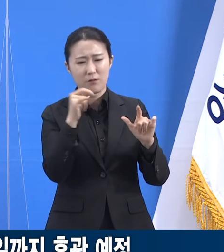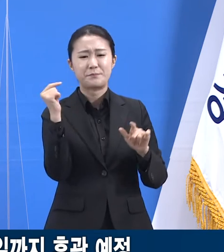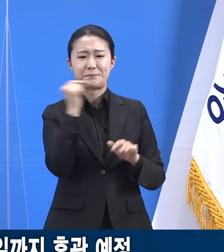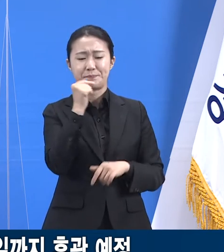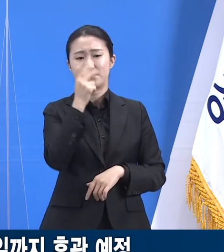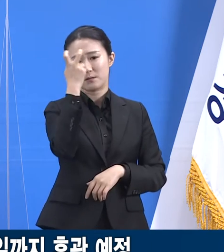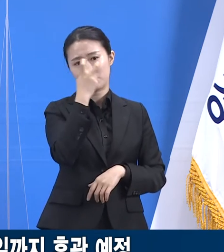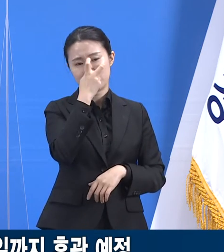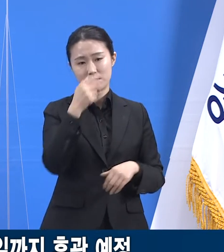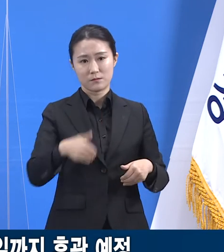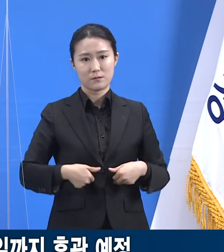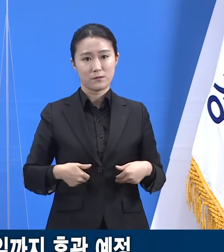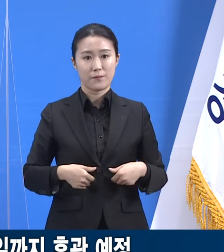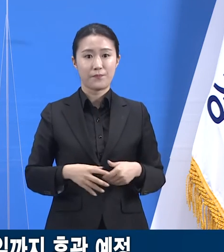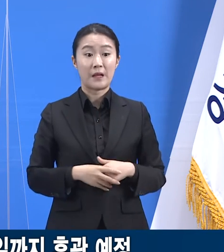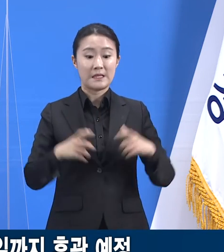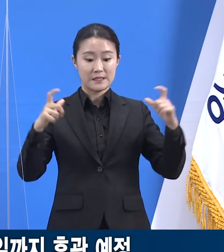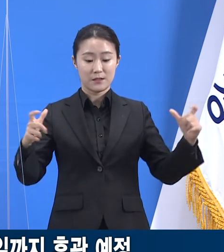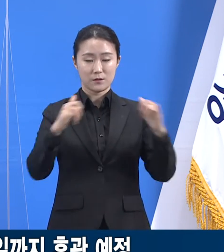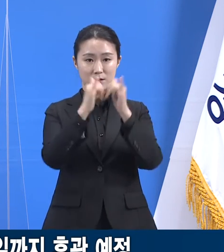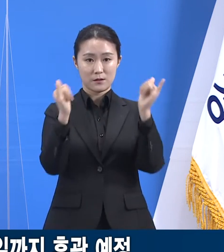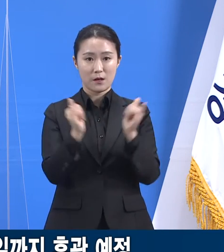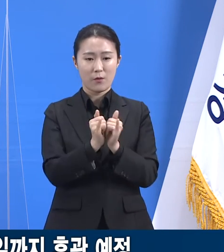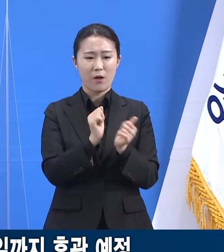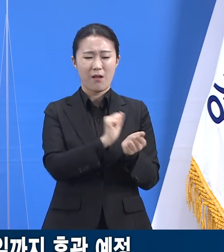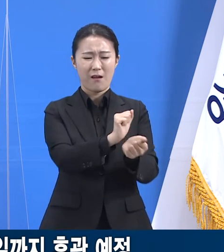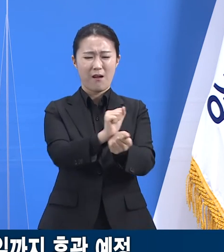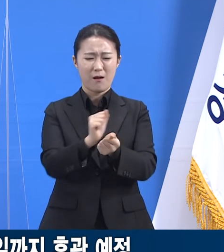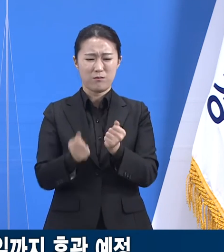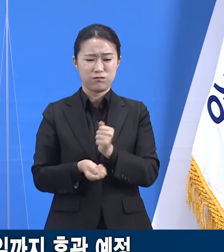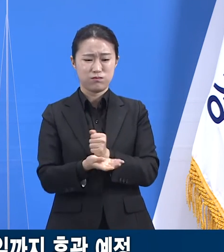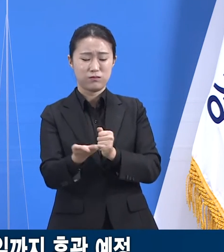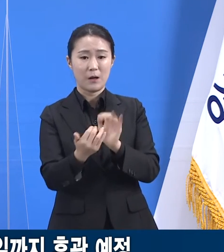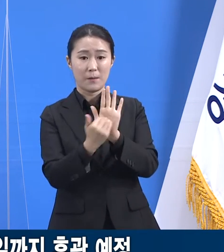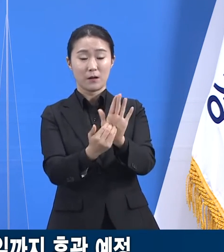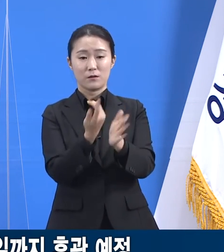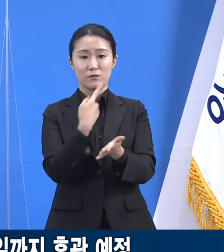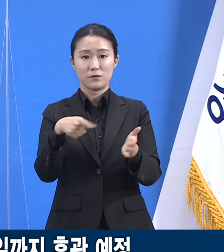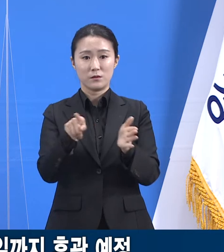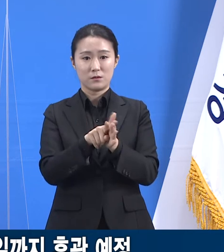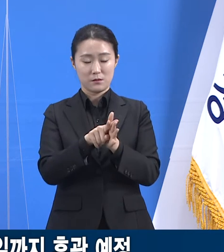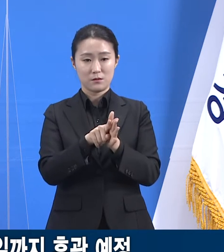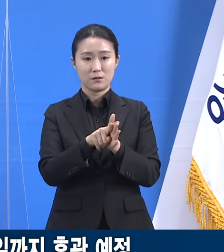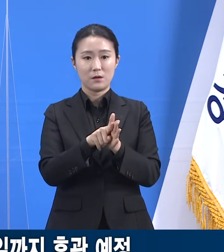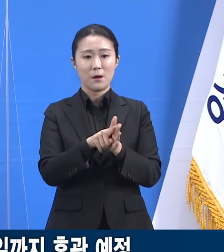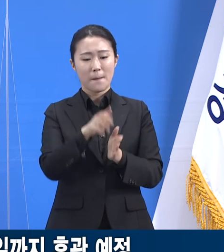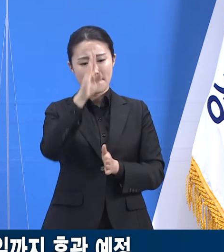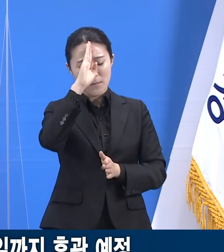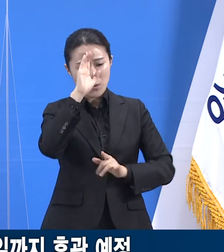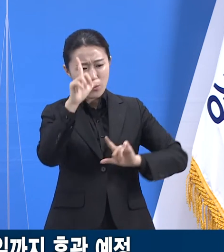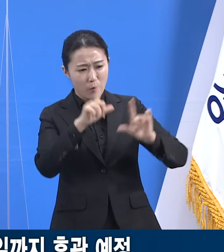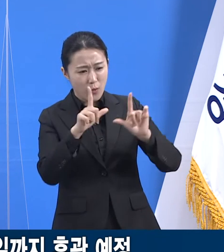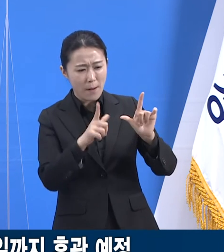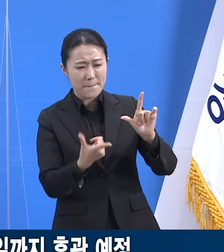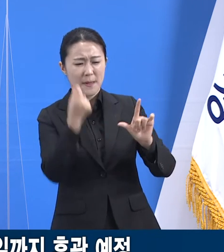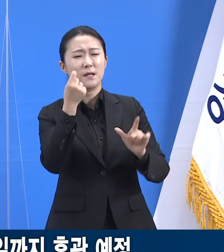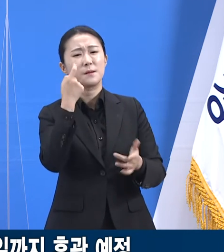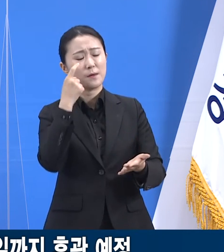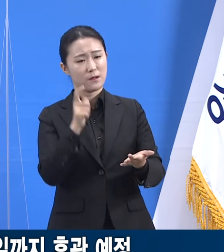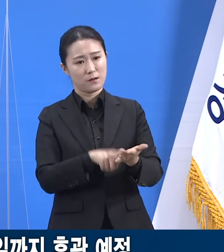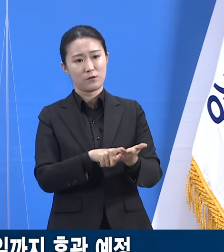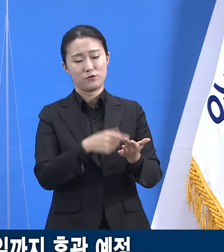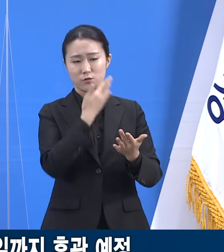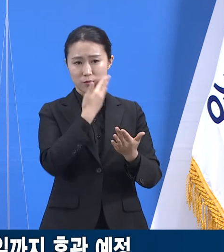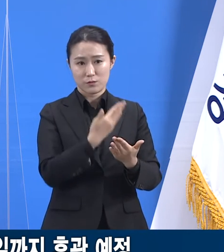집단감염 확산을 막는 가장 좋은 방법은 유증상자 조기 발견입니다. 역학조사